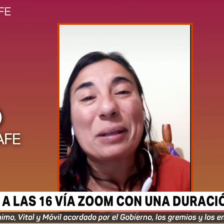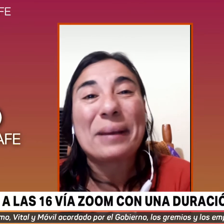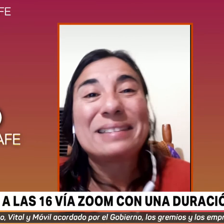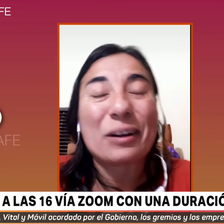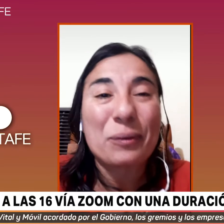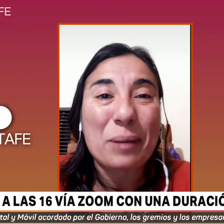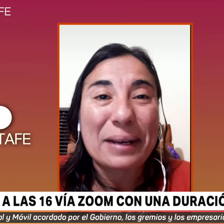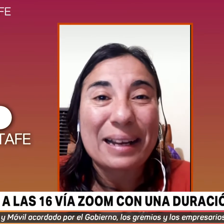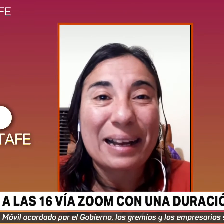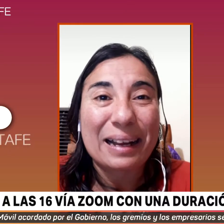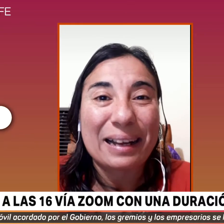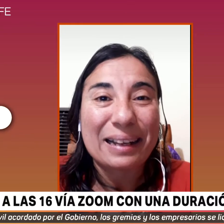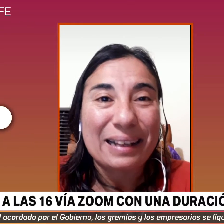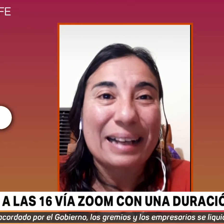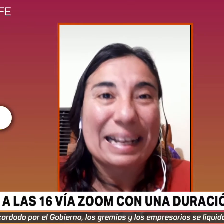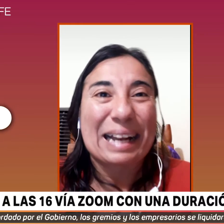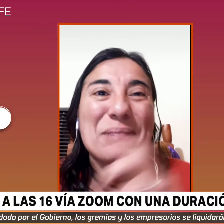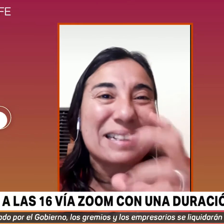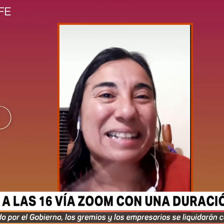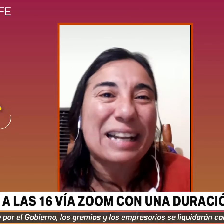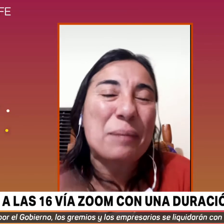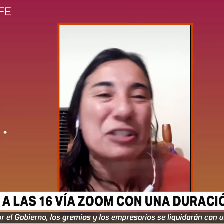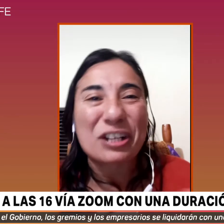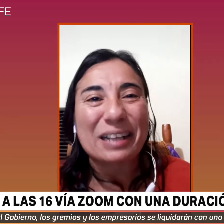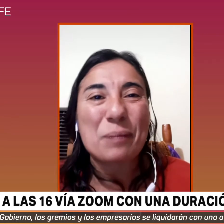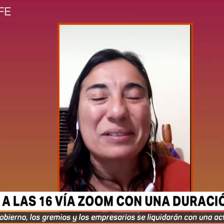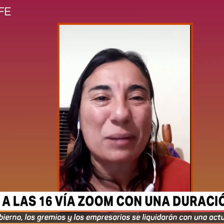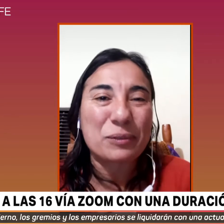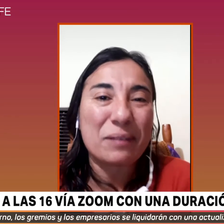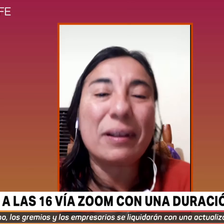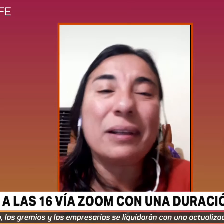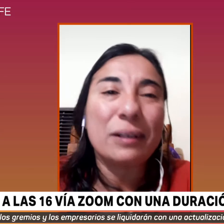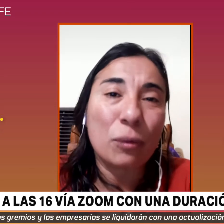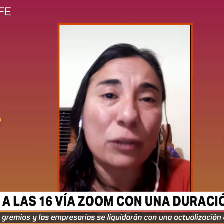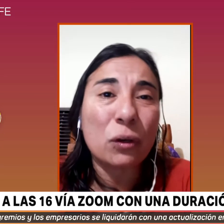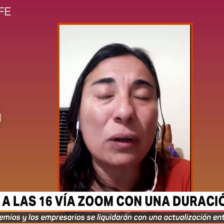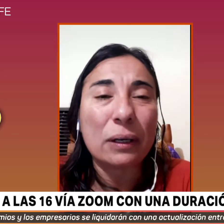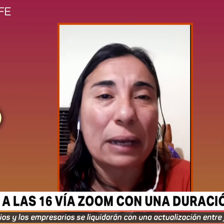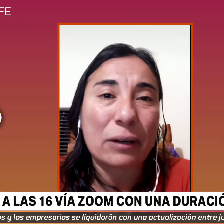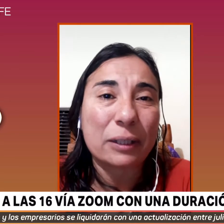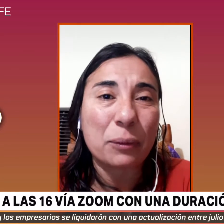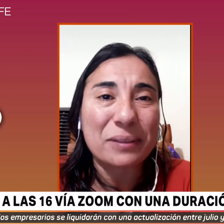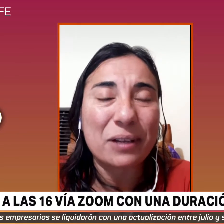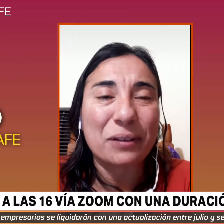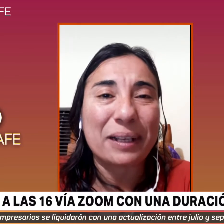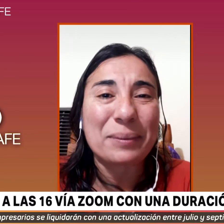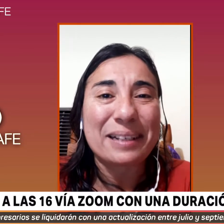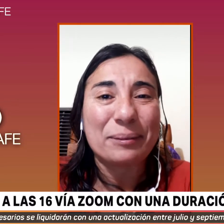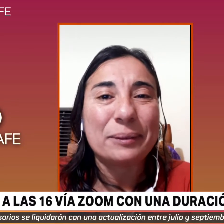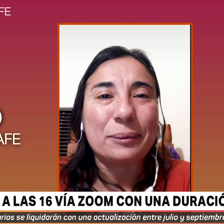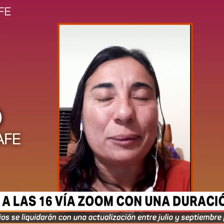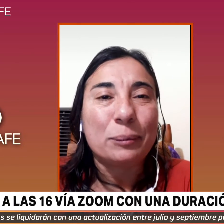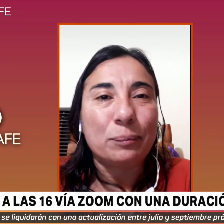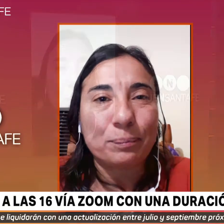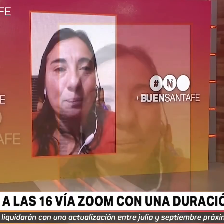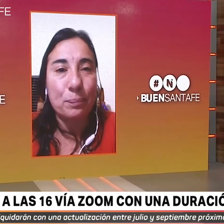herramientas para hacerlo de una manera que realmente llegue a la mayor cantidad de personas posible, como es todo el colectivo de personas con discapacidad.